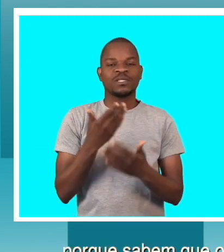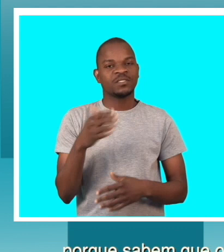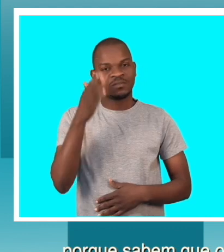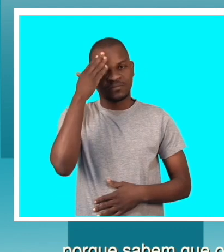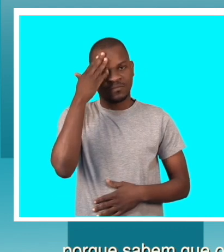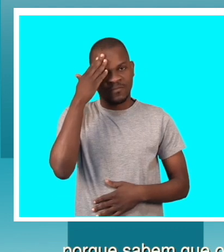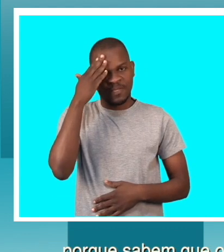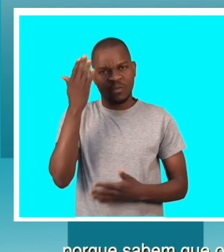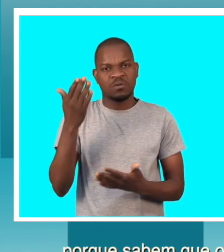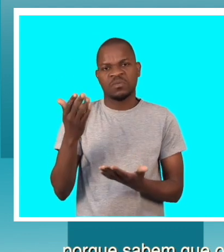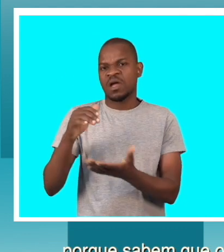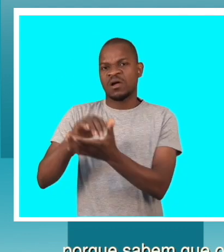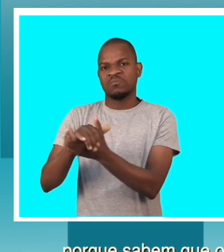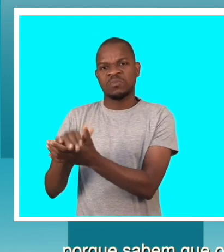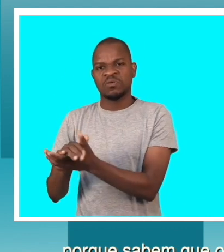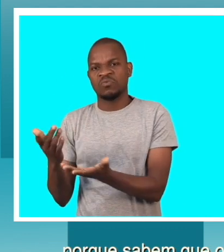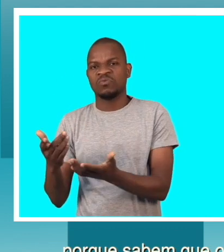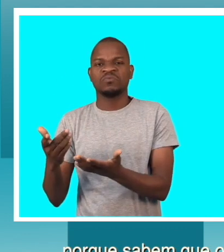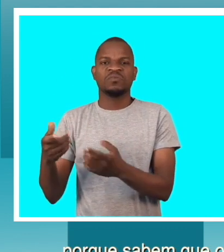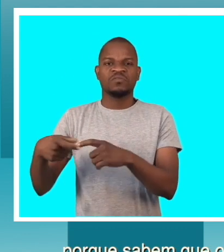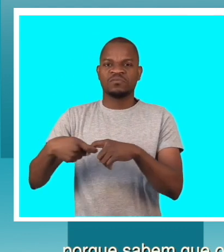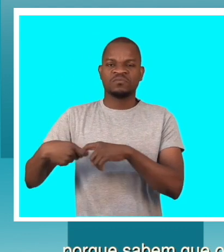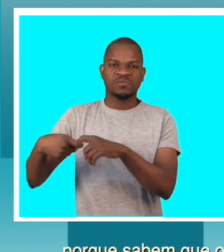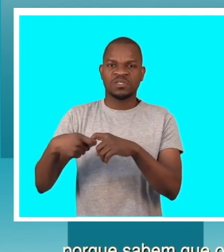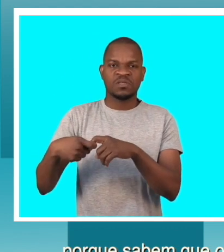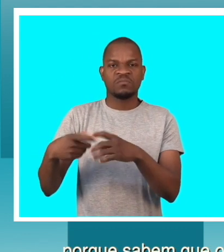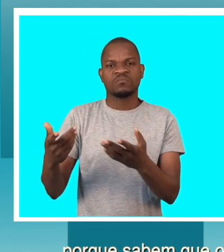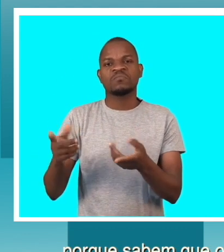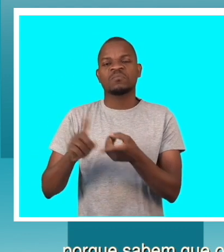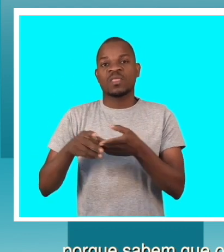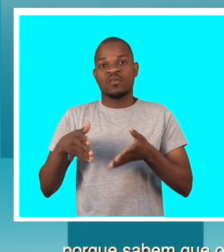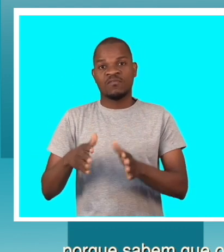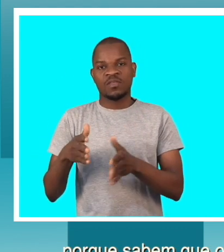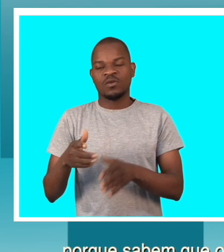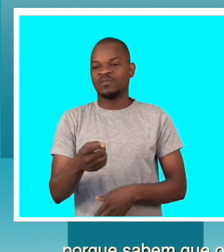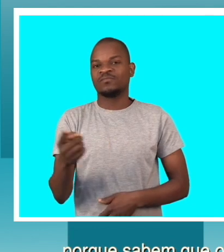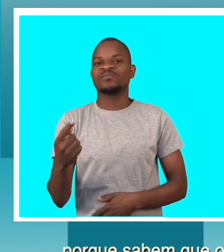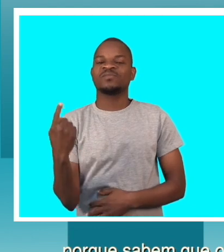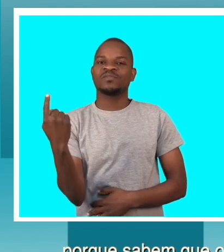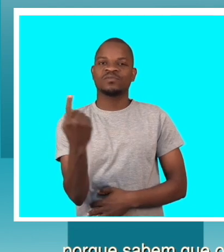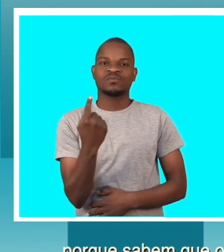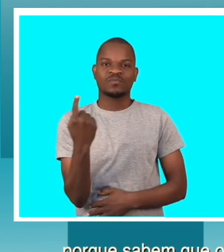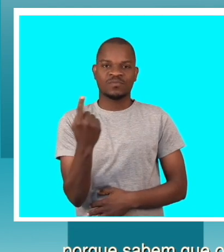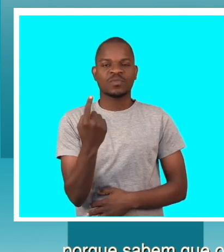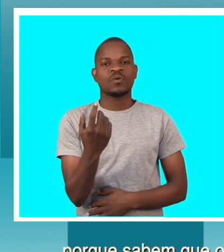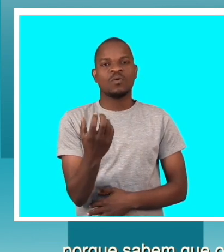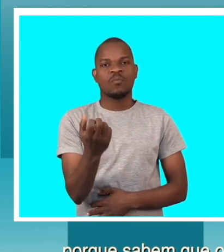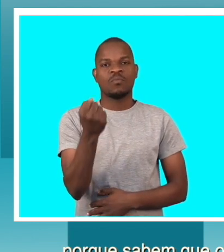os seus parentes, os seus amigos, os seus filhos já vão poder ter